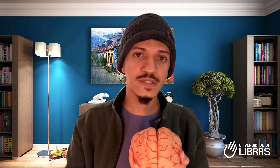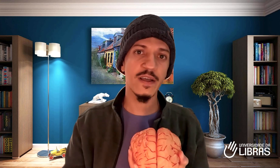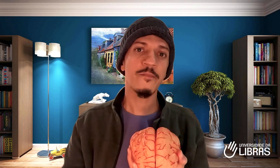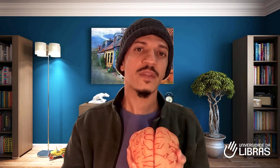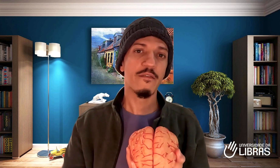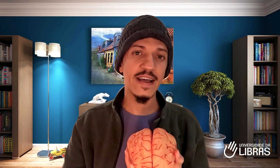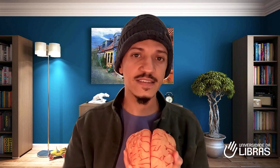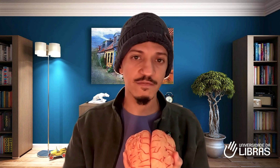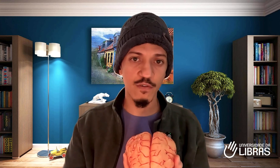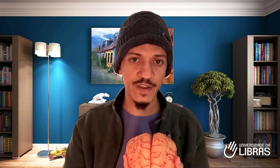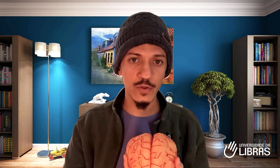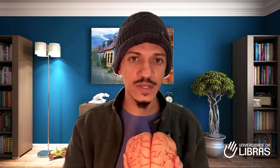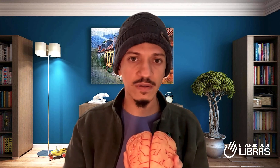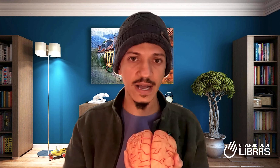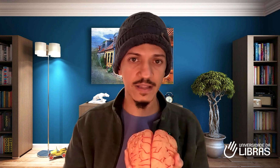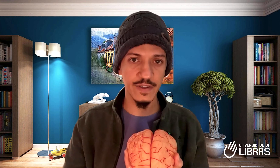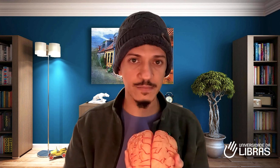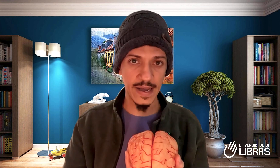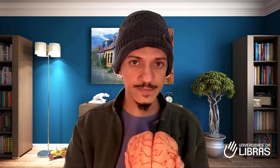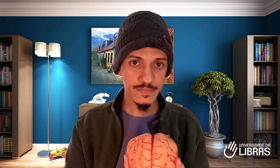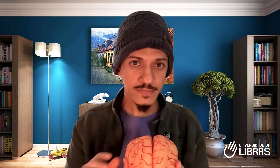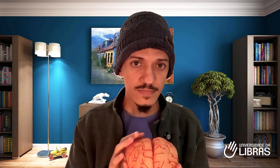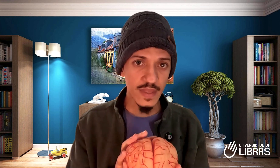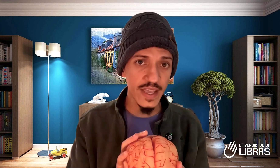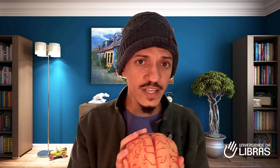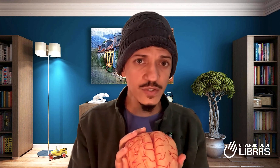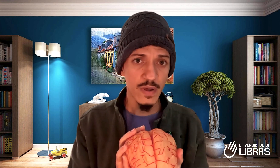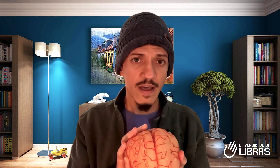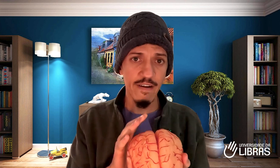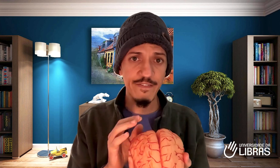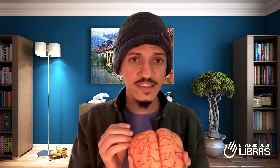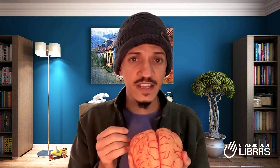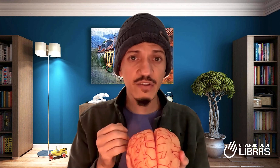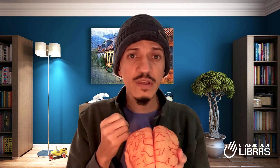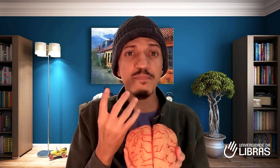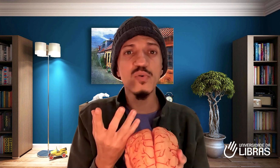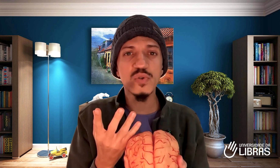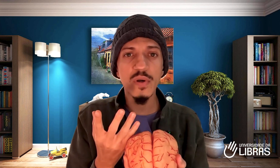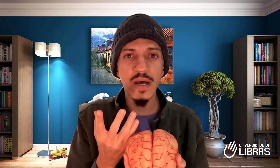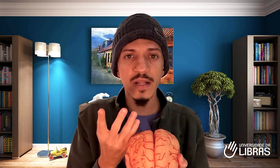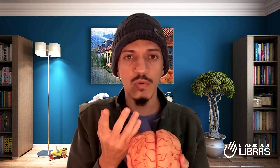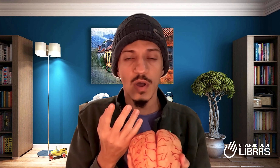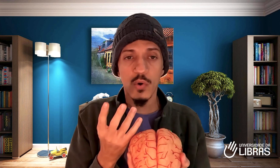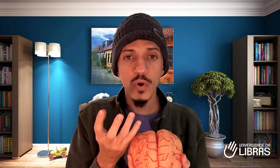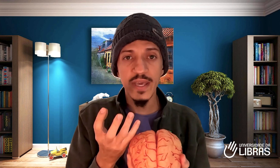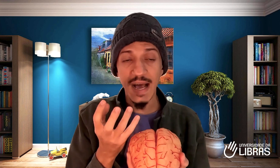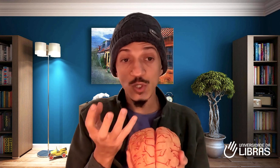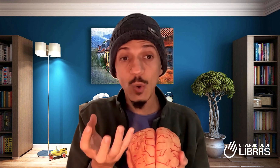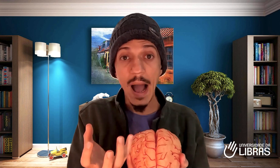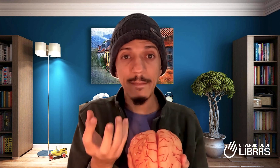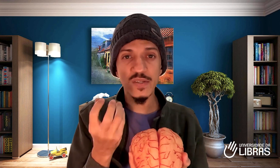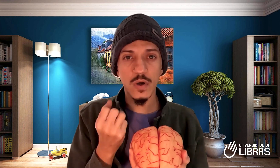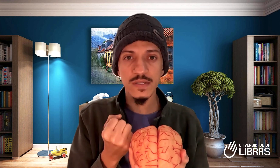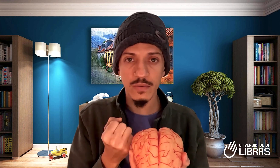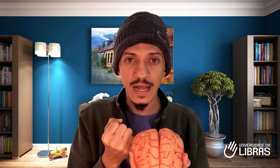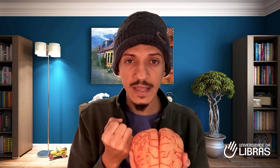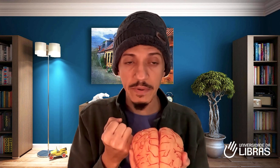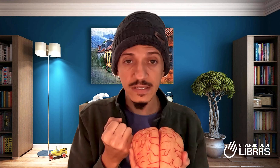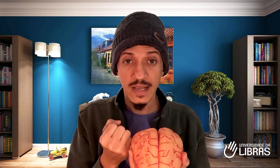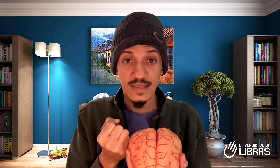vai desenvolvendo isso cada vez mais. Isso vai fazendo e impulsionando com que a sua absorção da Libras seja